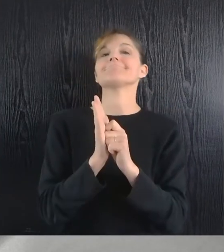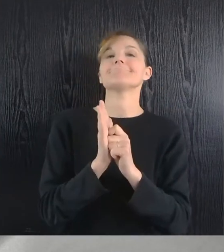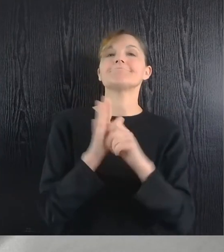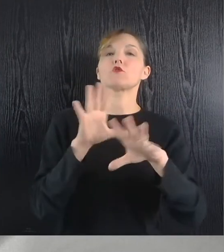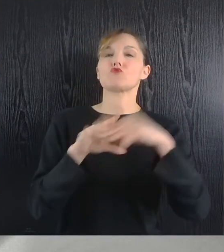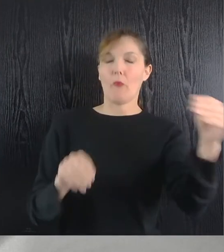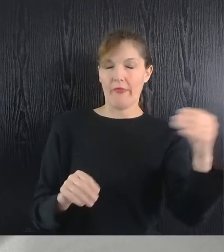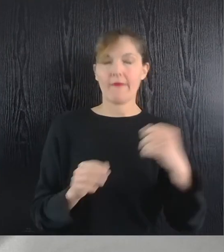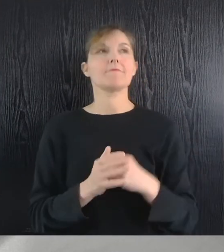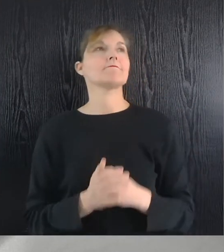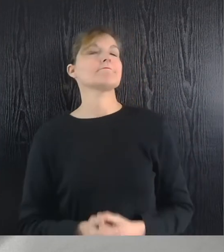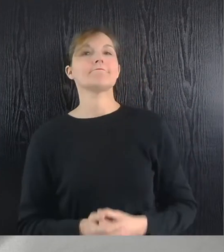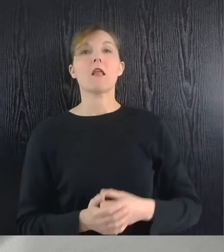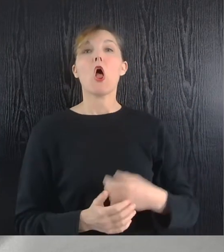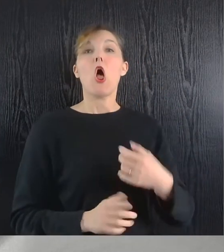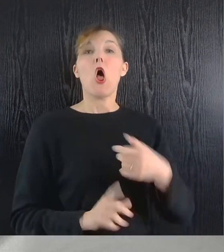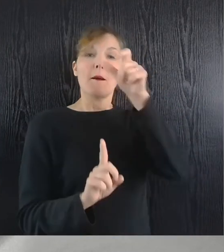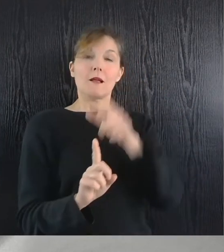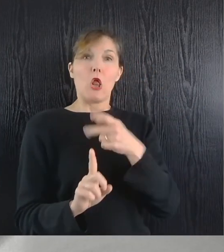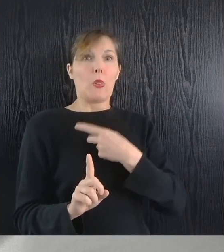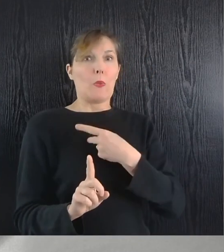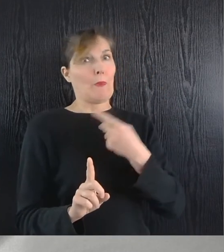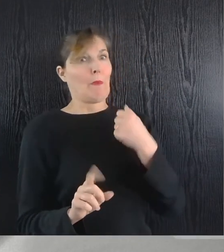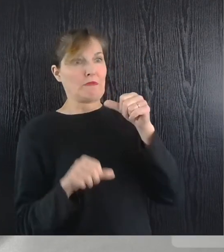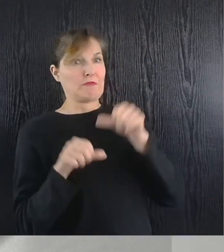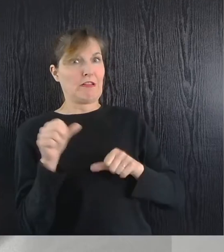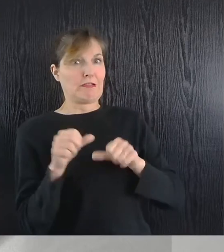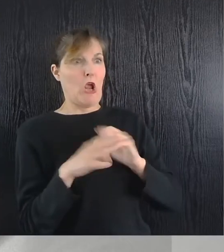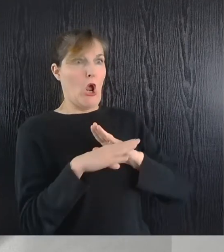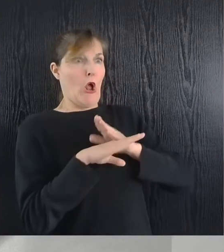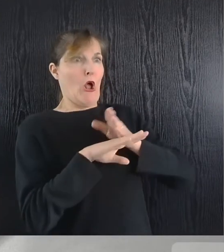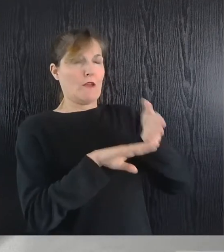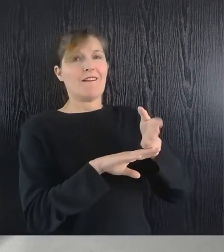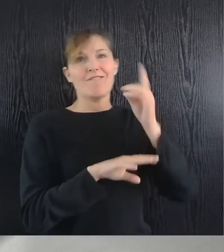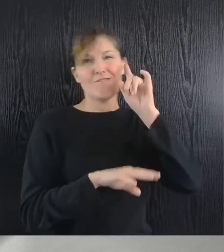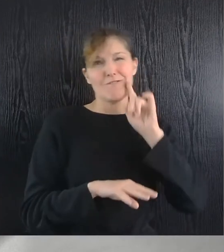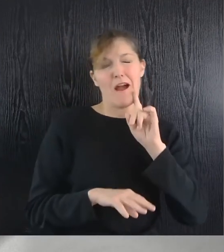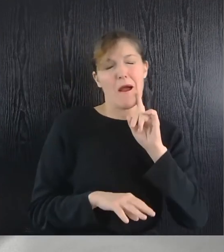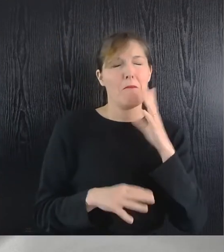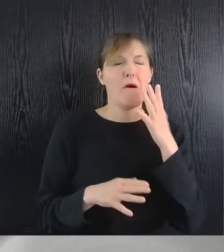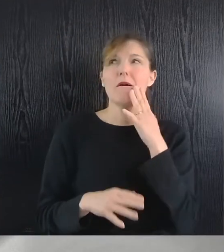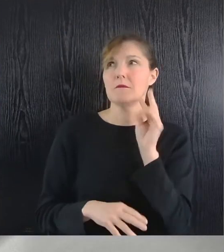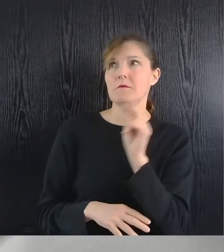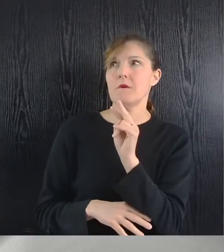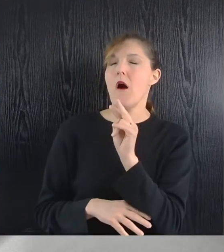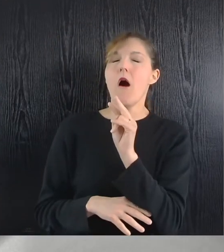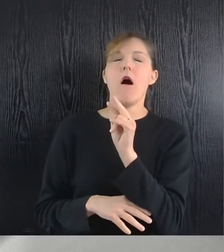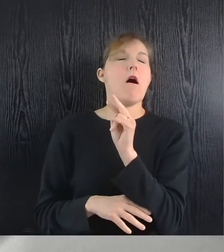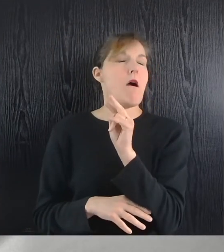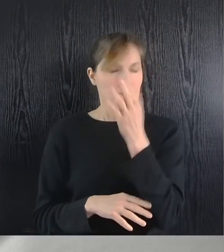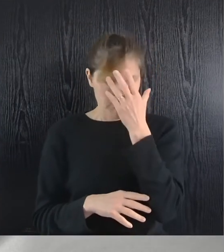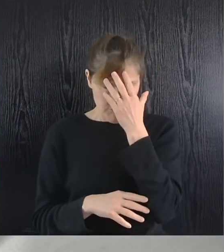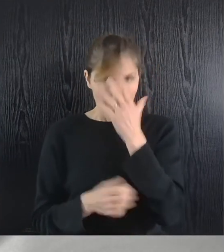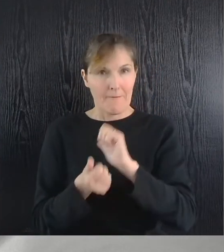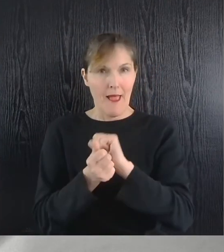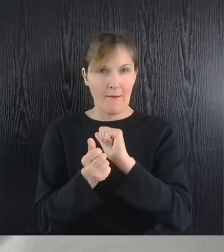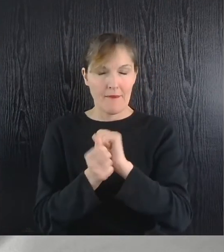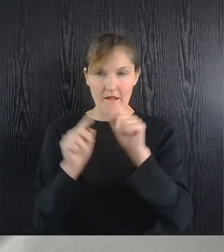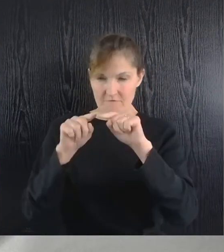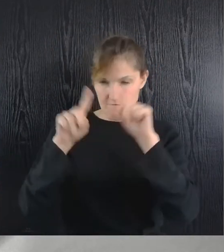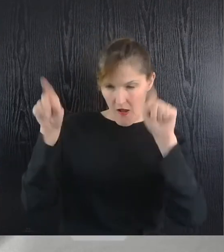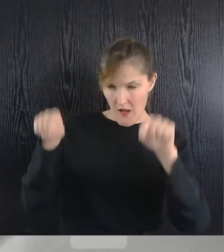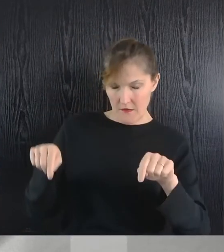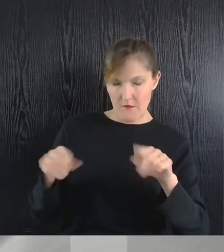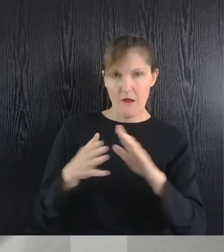chirurgien est entré dans sa chambre. Cette pauvre femme a vraiment eu peur parce qu'elle a vu qu'il avait la facture avec lui. Elle